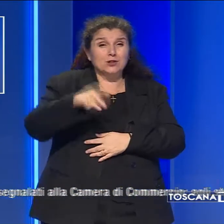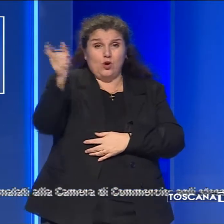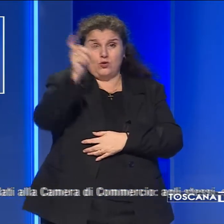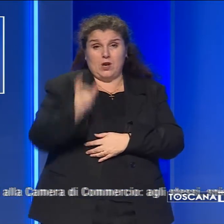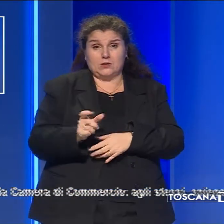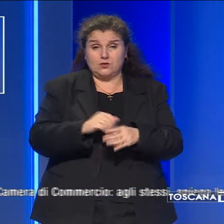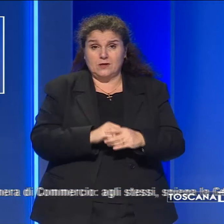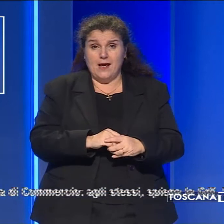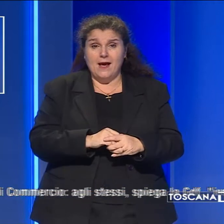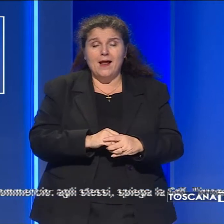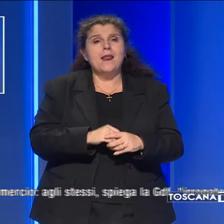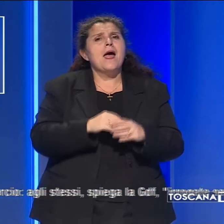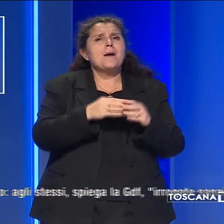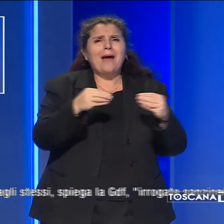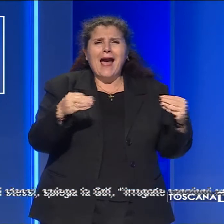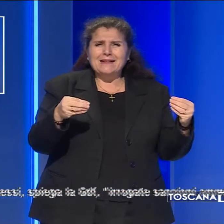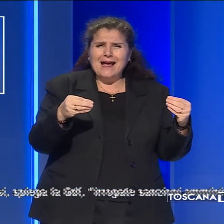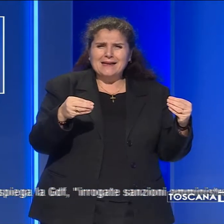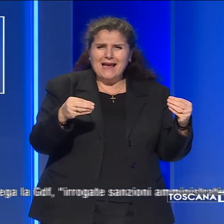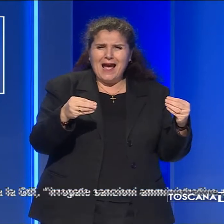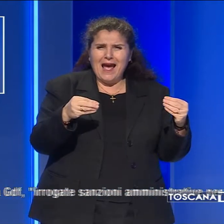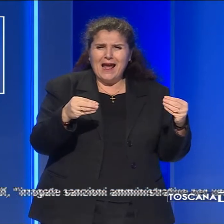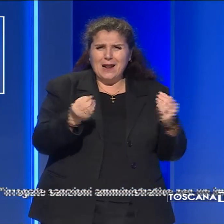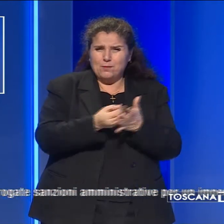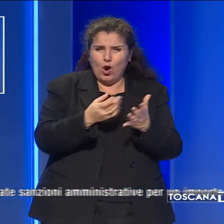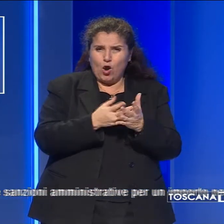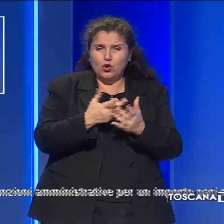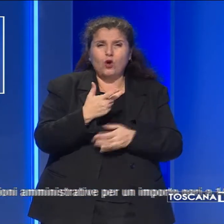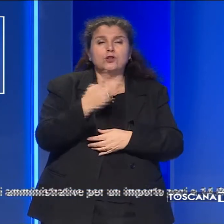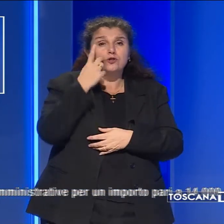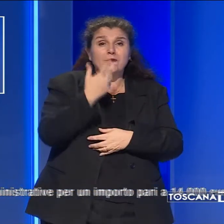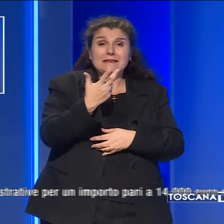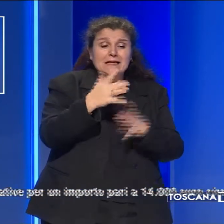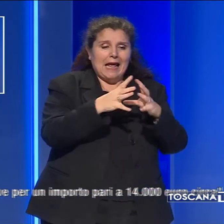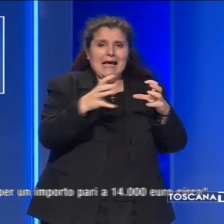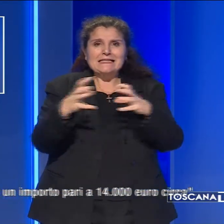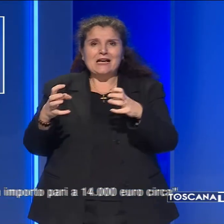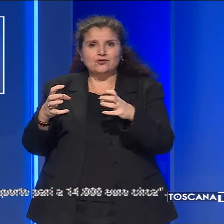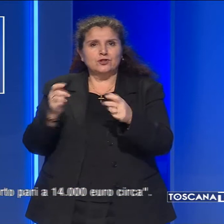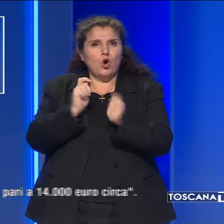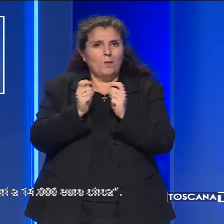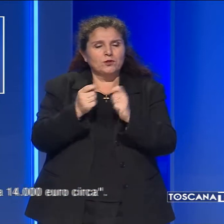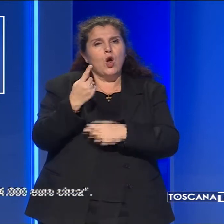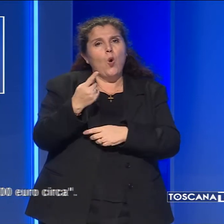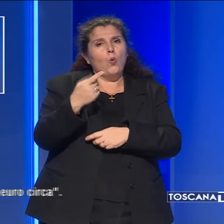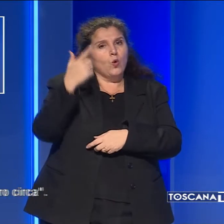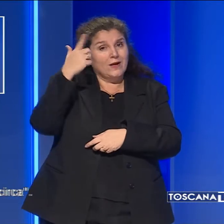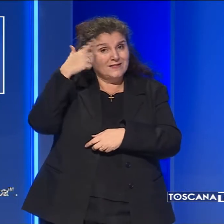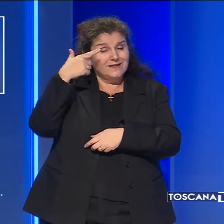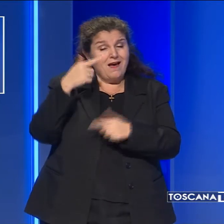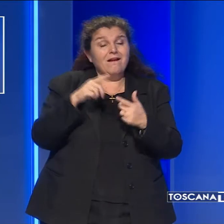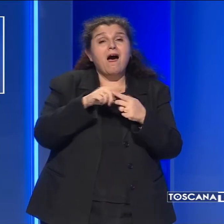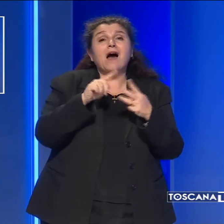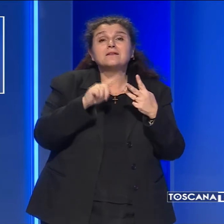Il materiale è stato rinvenuto in tre esercizi commerciali, uno del capoluogo senese e gli altri